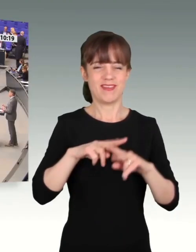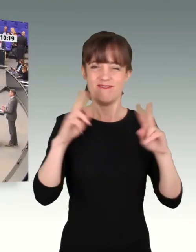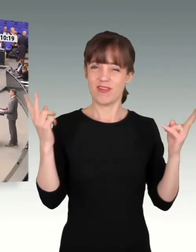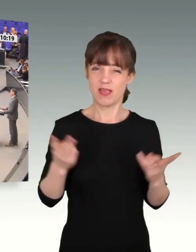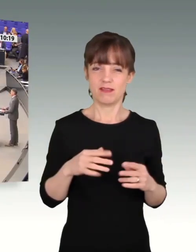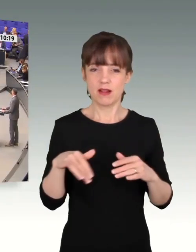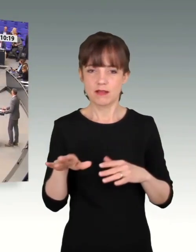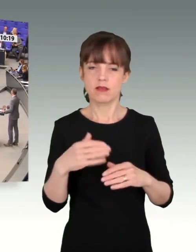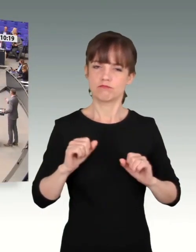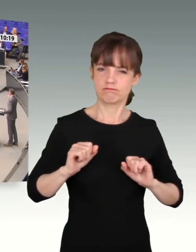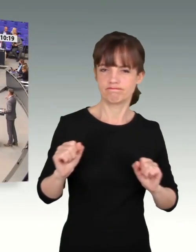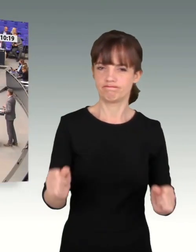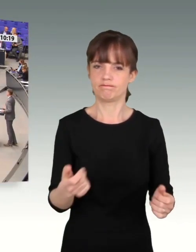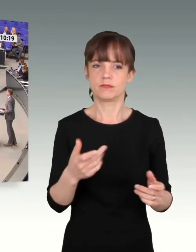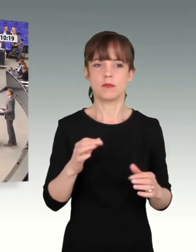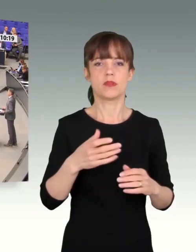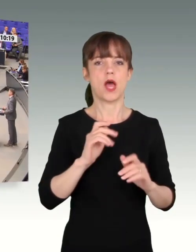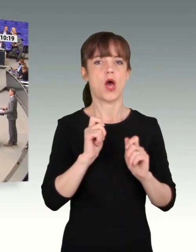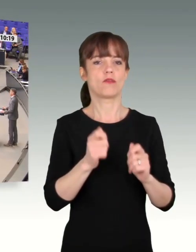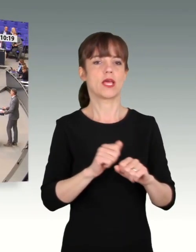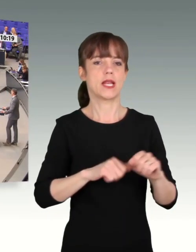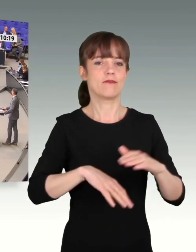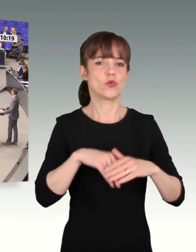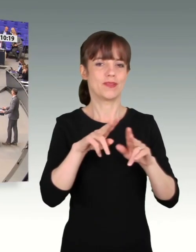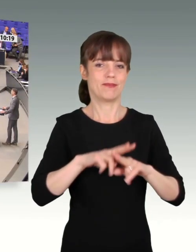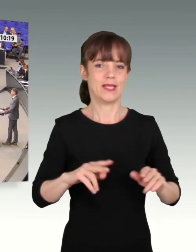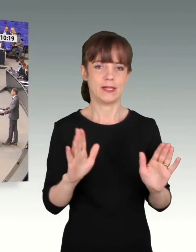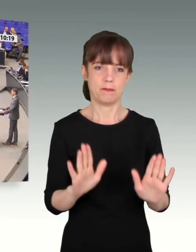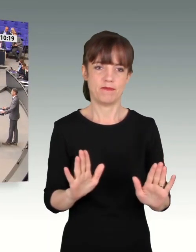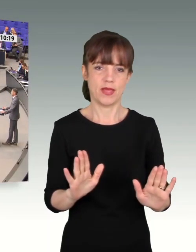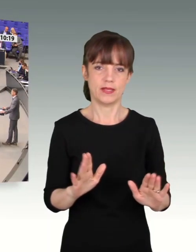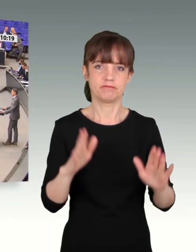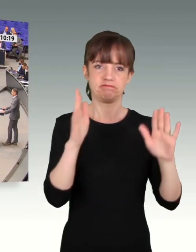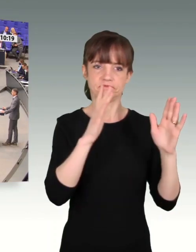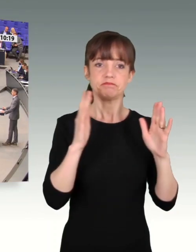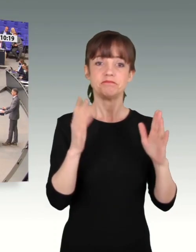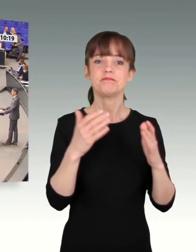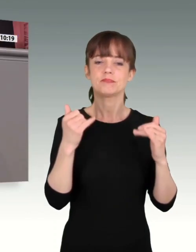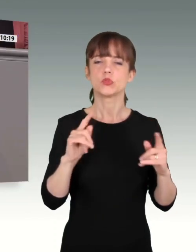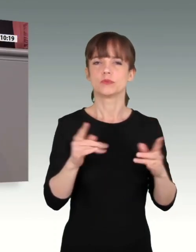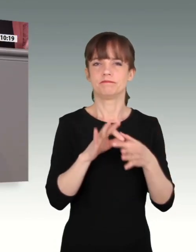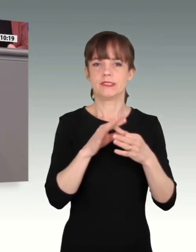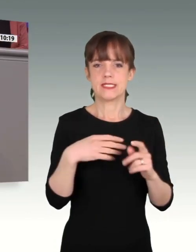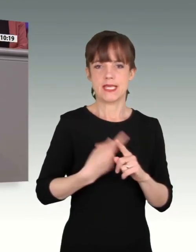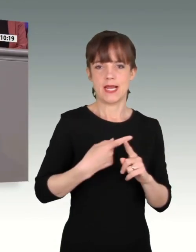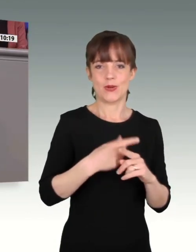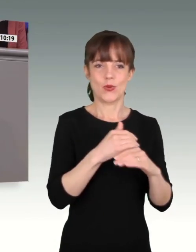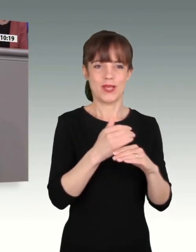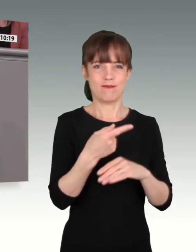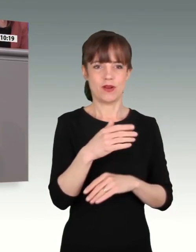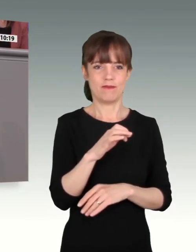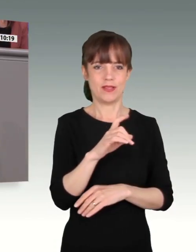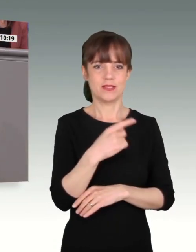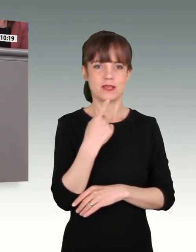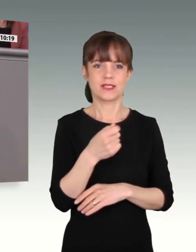Jetzt kommen wir mal kurz zu den Zahlen. Der Kollege von der AfD sprach eben von seinen Millionen Wählern. Beim Bundeswahlleiter kann man es ja sehr genau nachvollziehen. Es waren